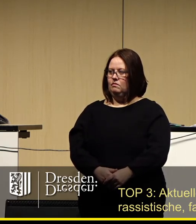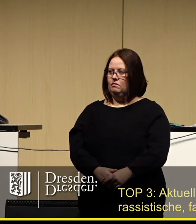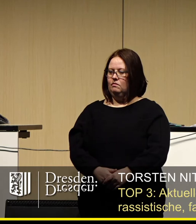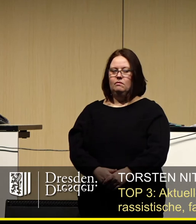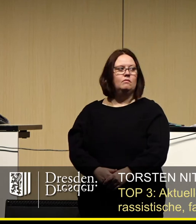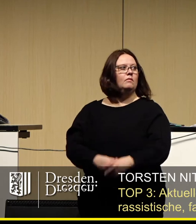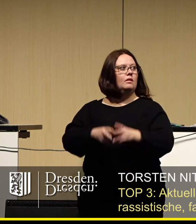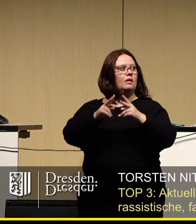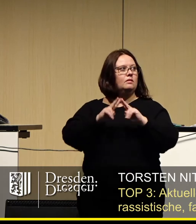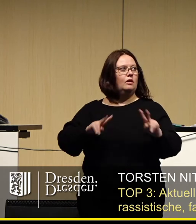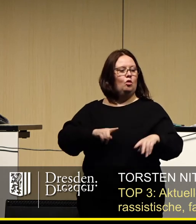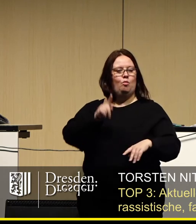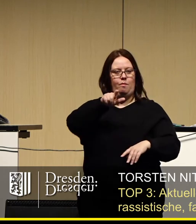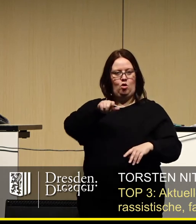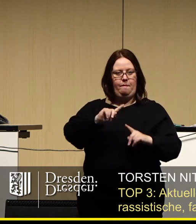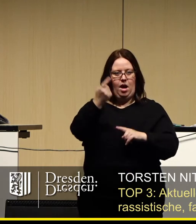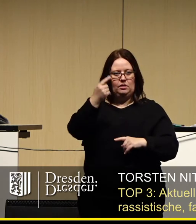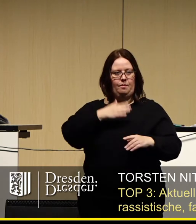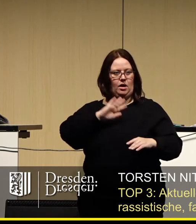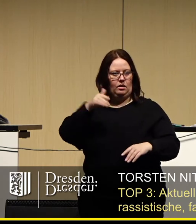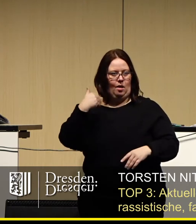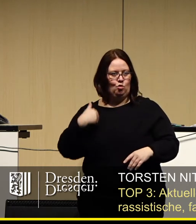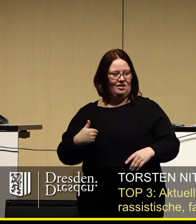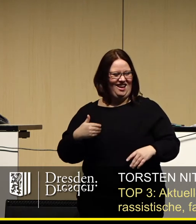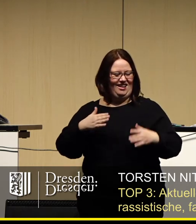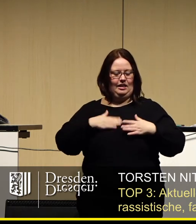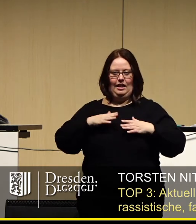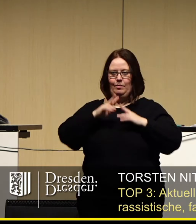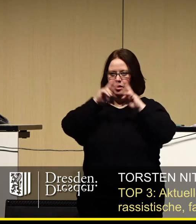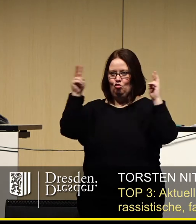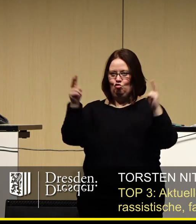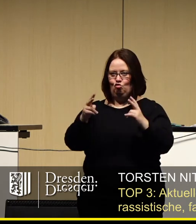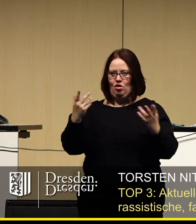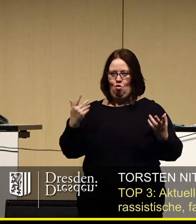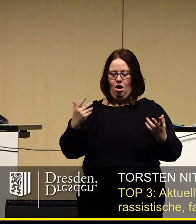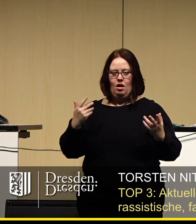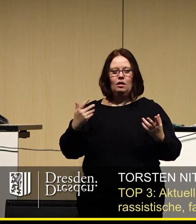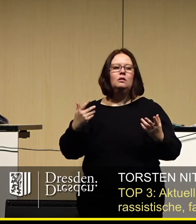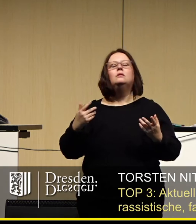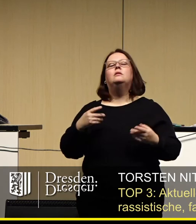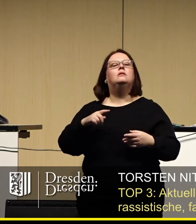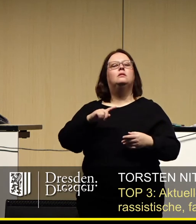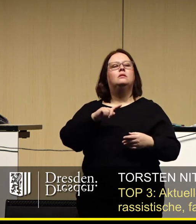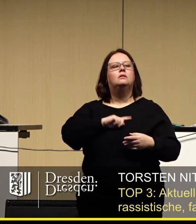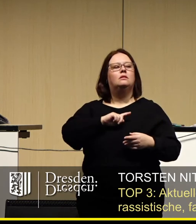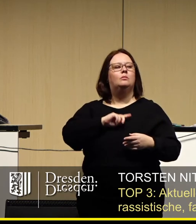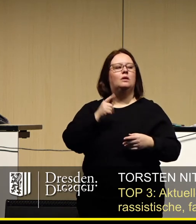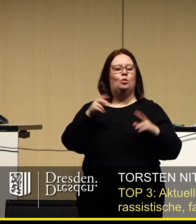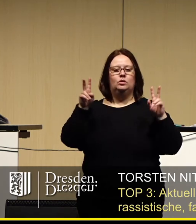Sehr geehrter Herr Oberbürgermeister, meine Damen und Herren, liebe Zuschauerinnen und Zuschauer. Ich möchte auch mit einem